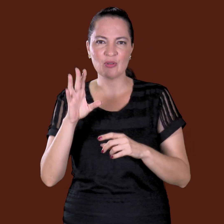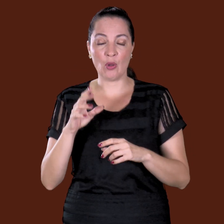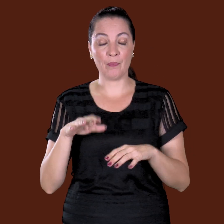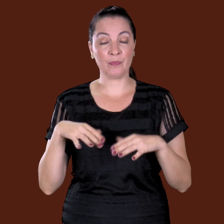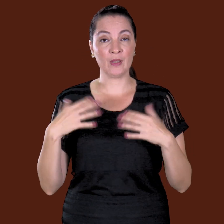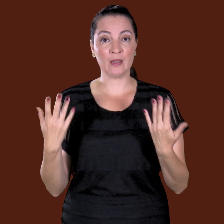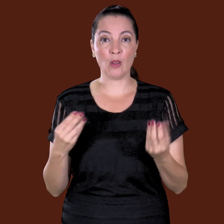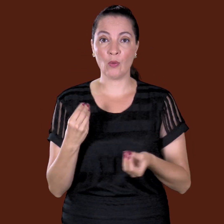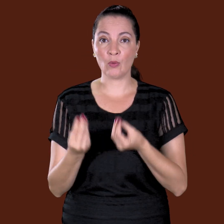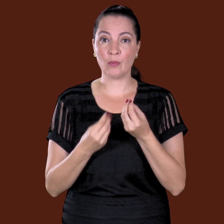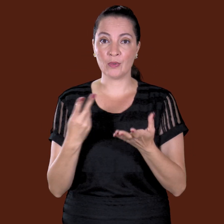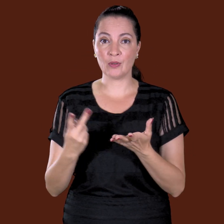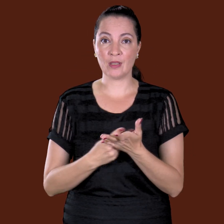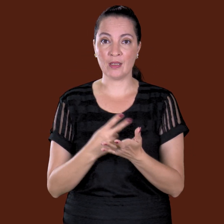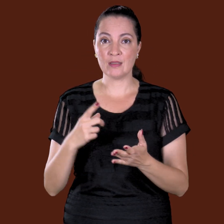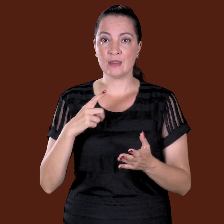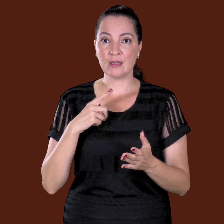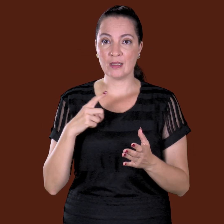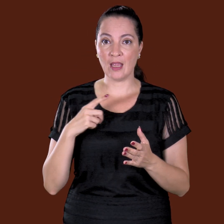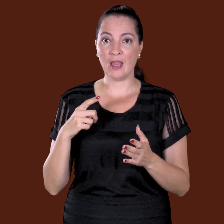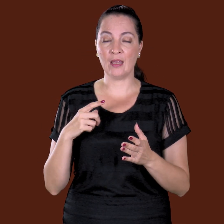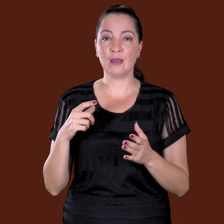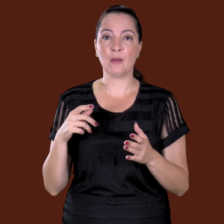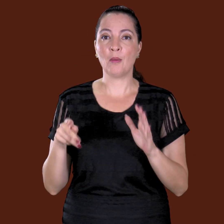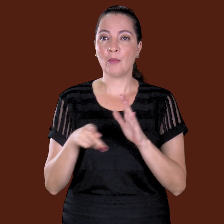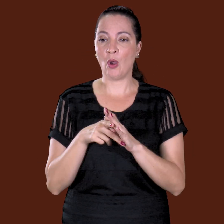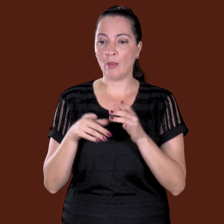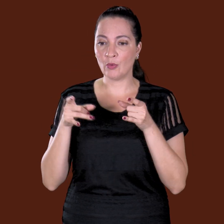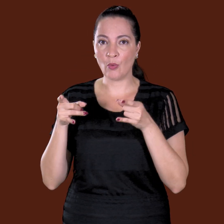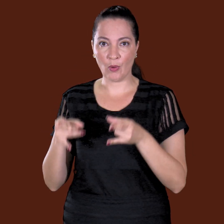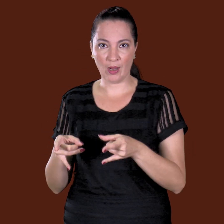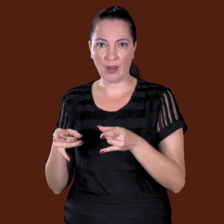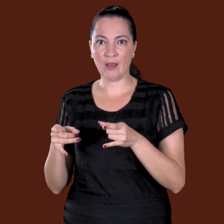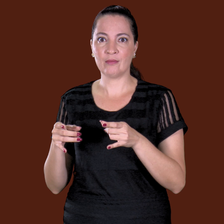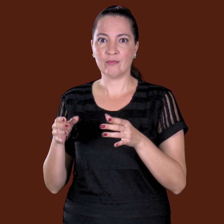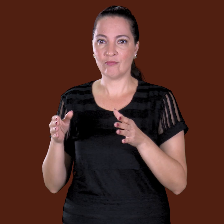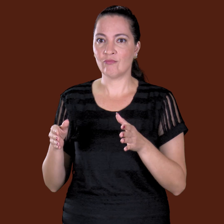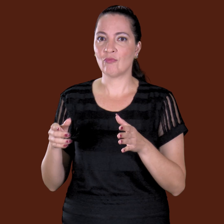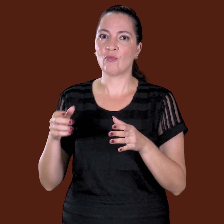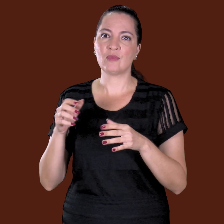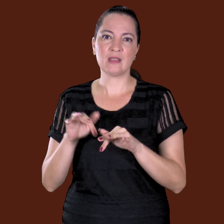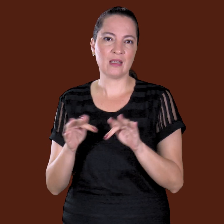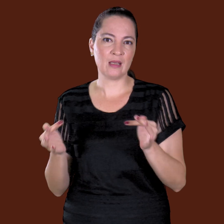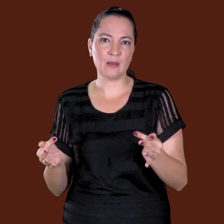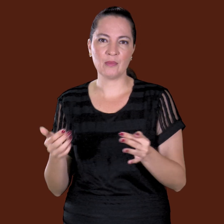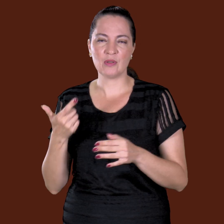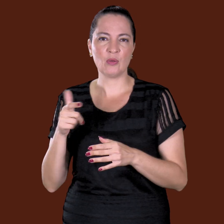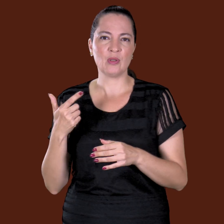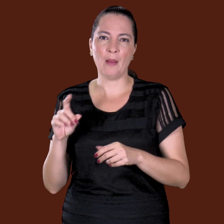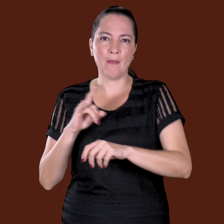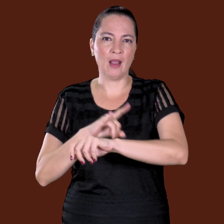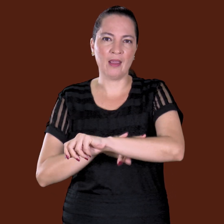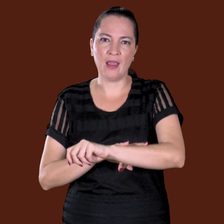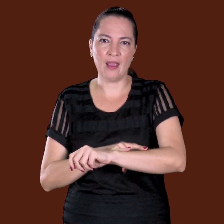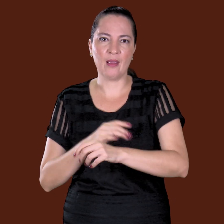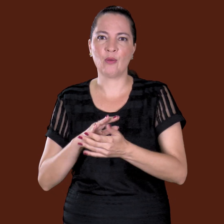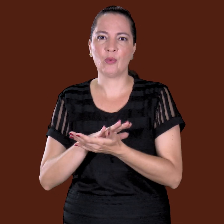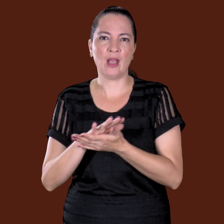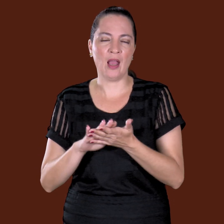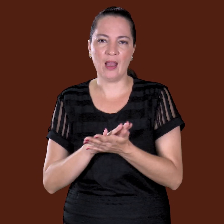o quarto do meu avô e da minha avó, e aí não era suíte, não era nada, era só a paredes mesmo